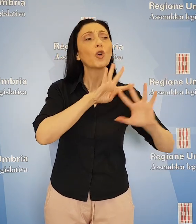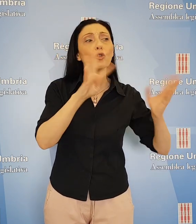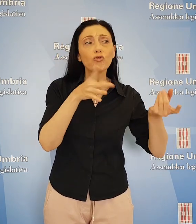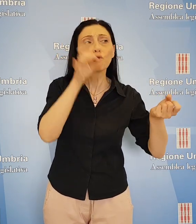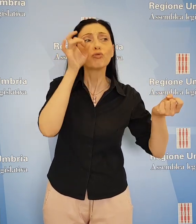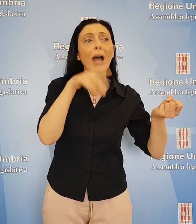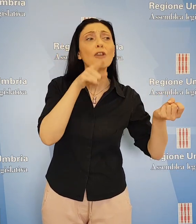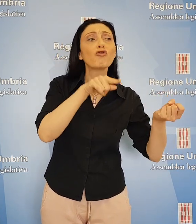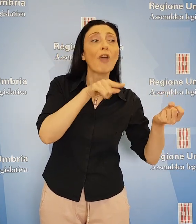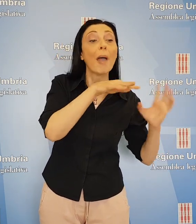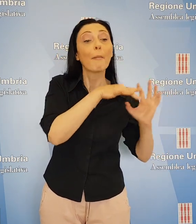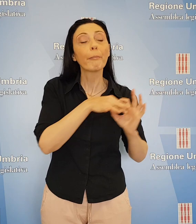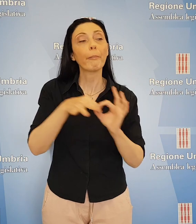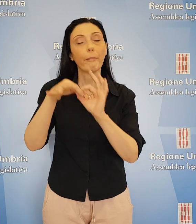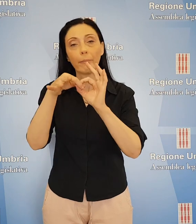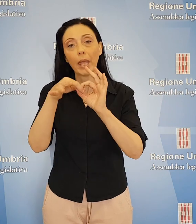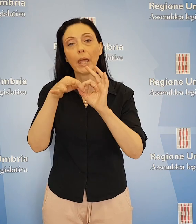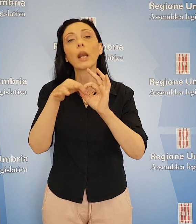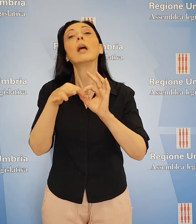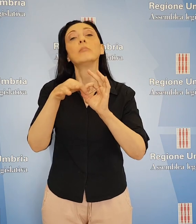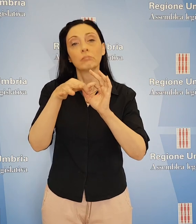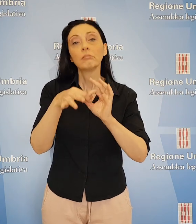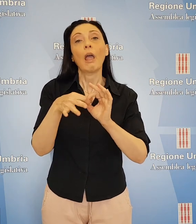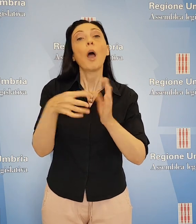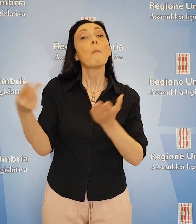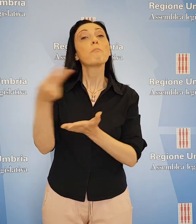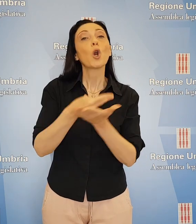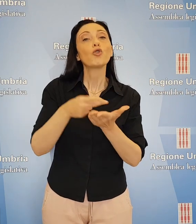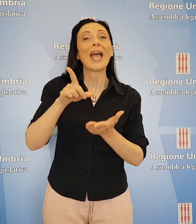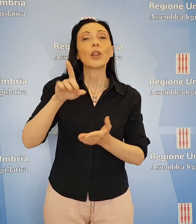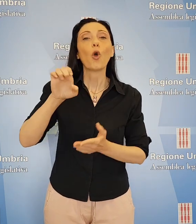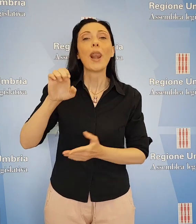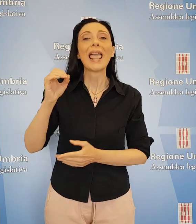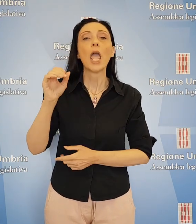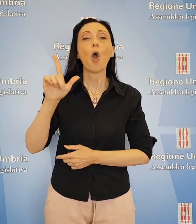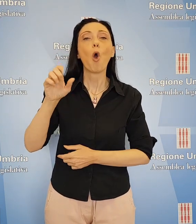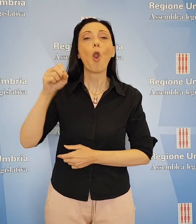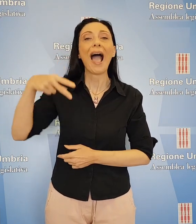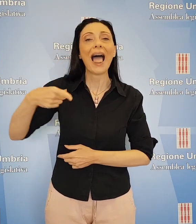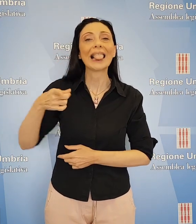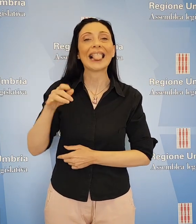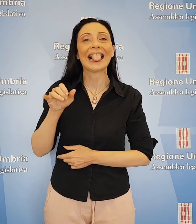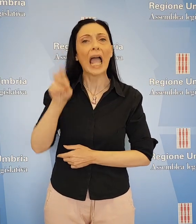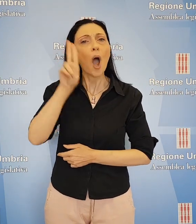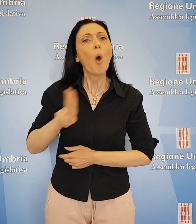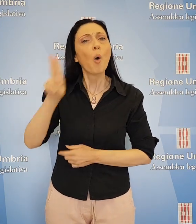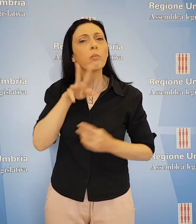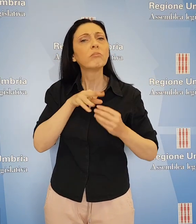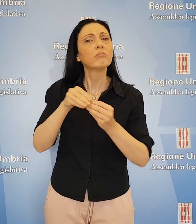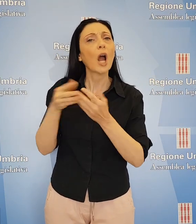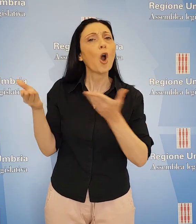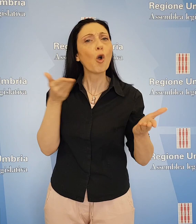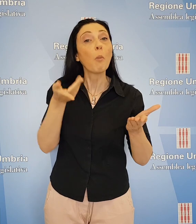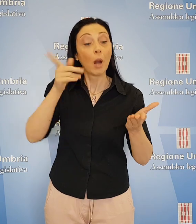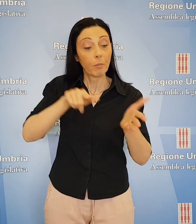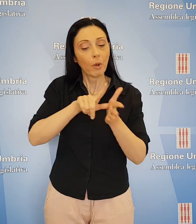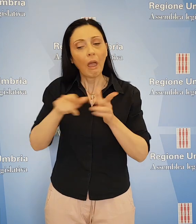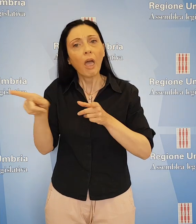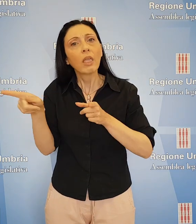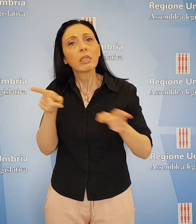in possesso della Giunta regionale circa lo stato d'attuazione del progetto Leolandia in Umbria e le reali prospettive tempistiche di